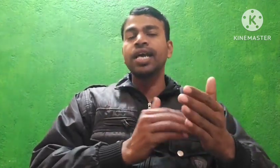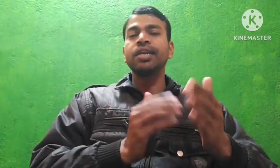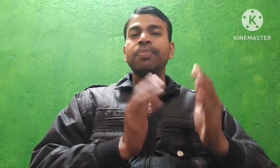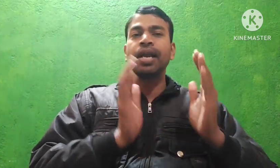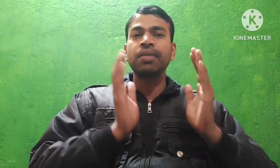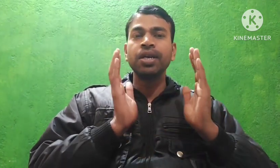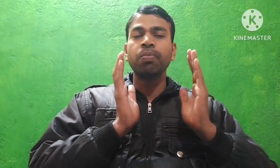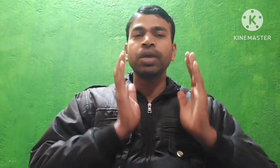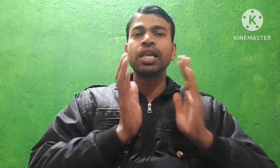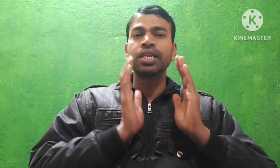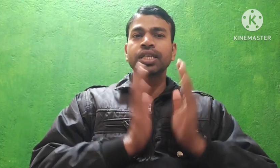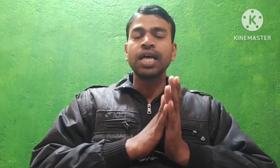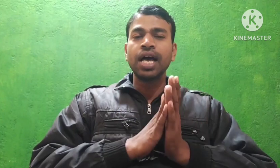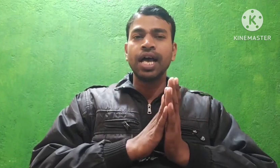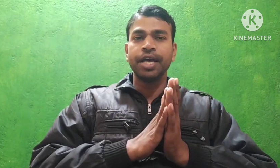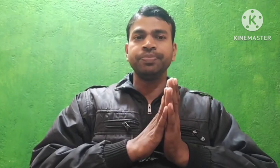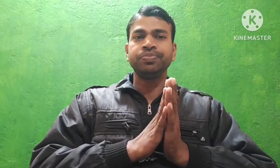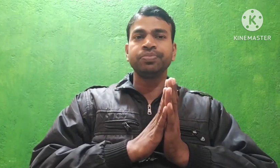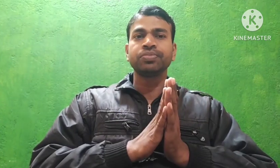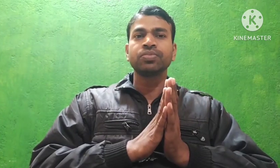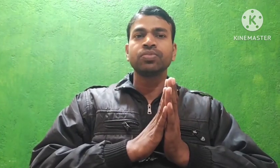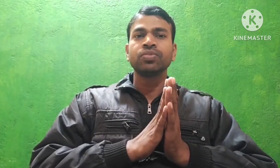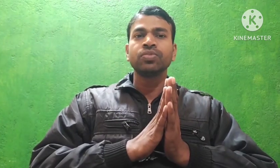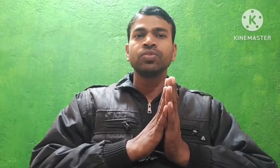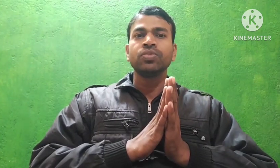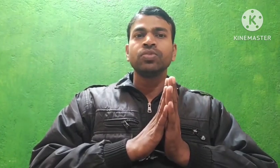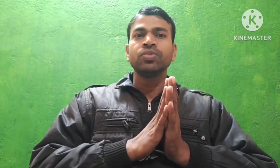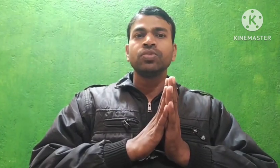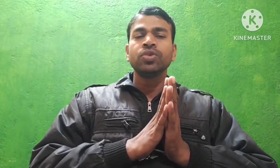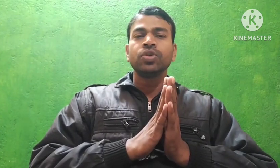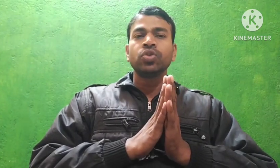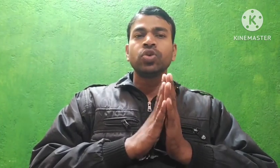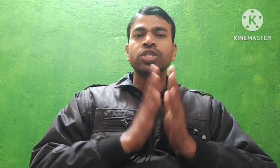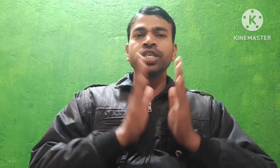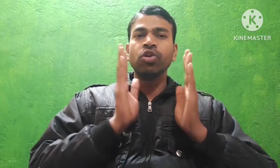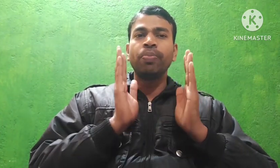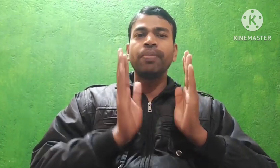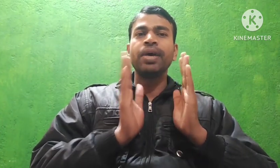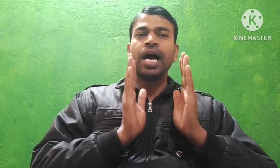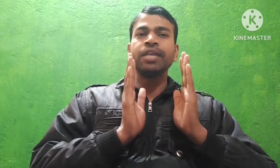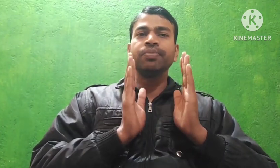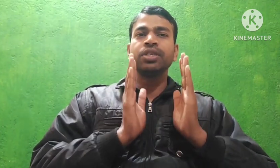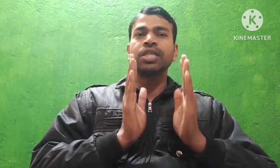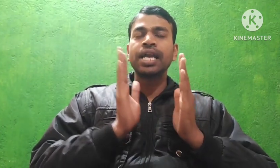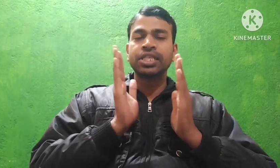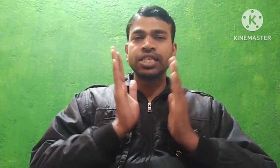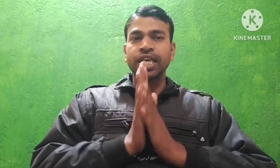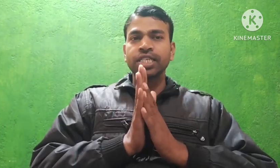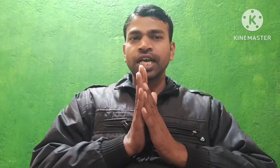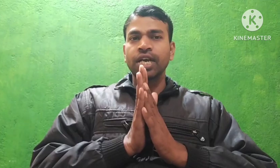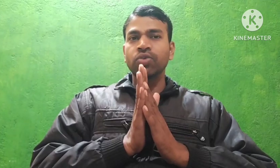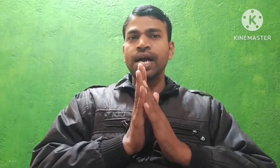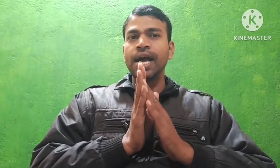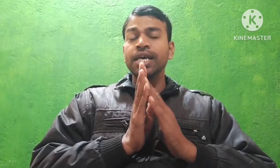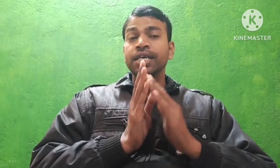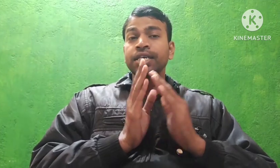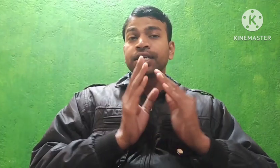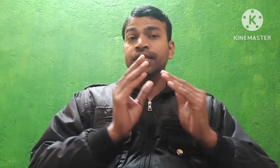या डिपार्टमेंट बदल सकता है तो इसी के उपर मैं आज 28 से चर्चा करूँगा कि